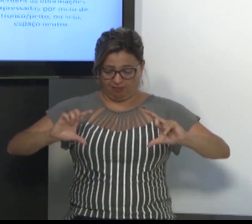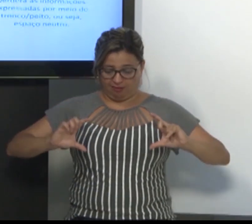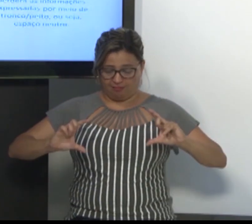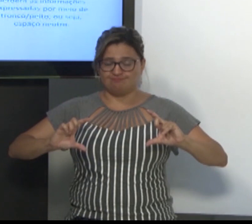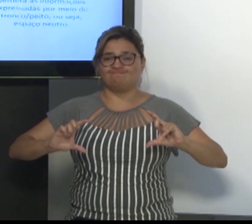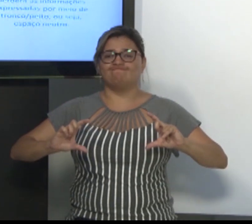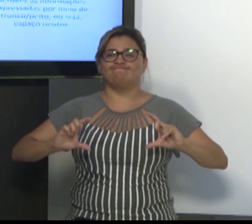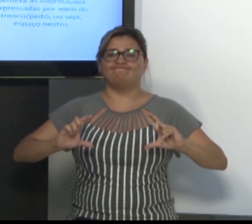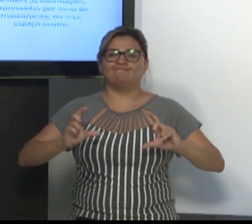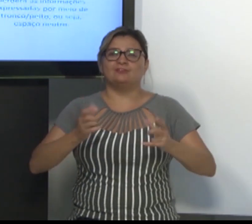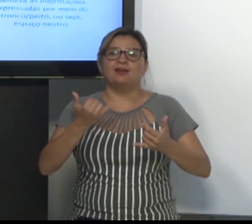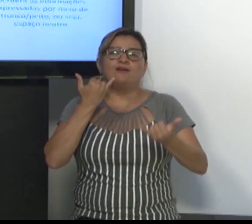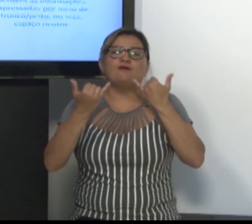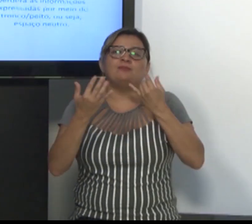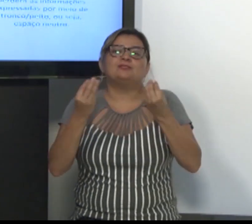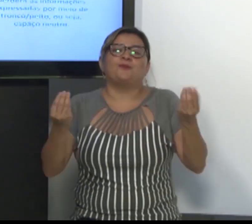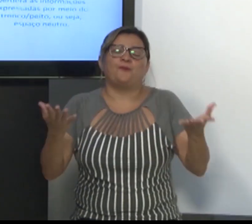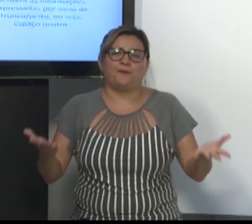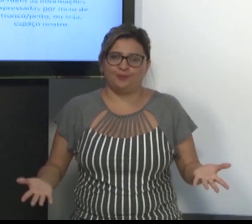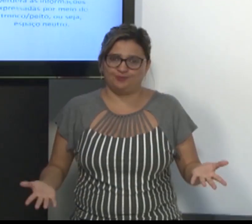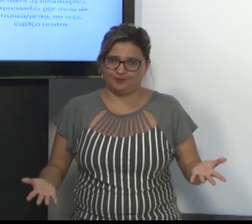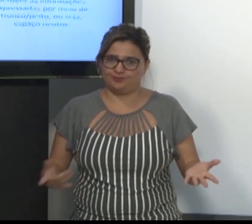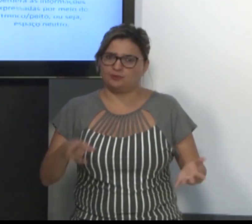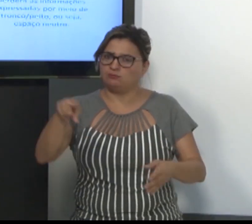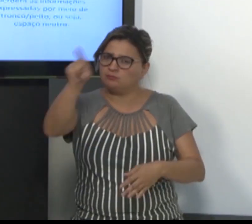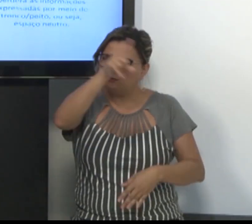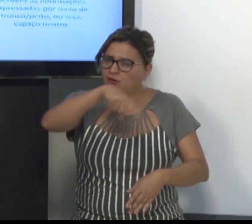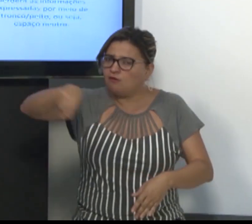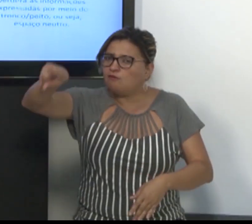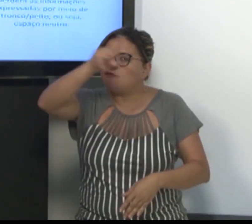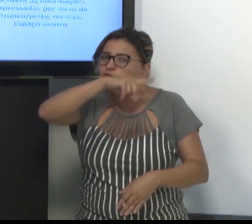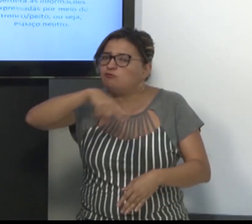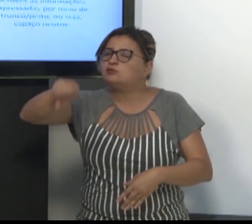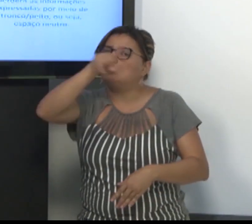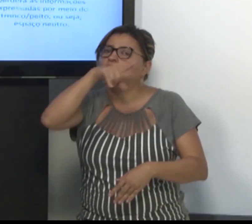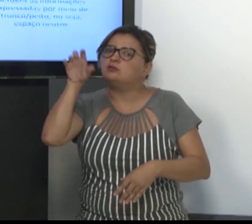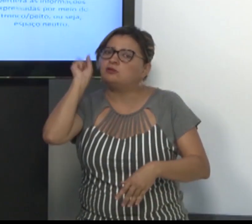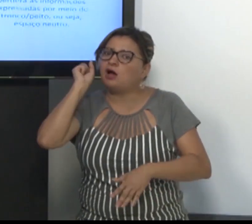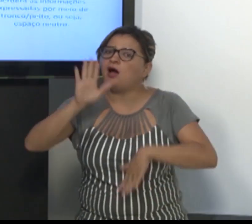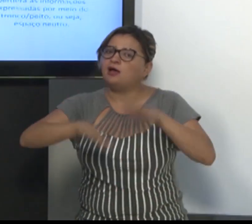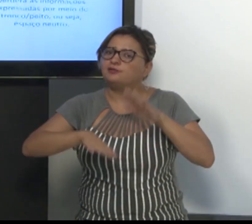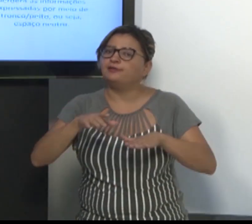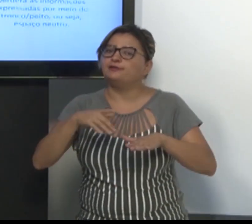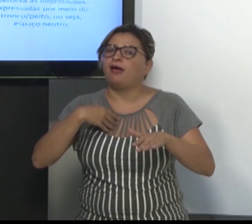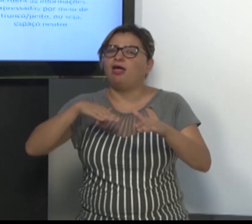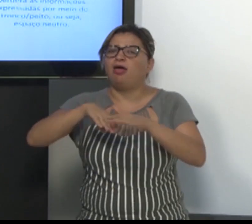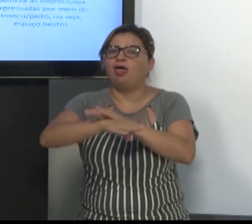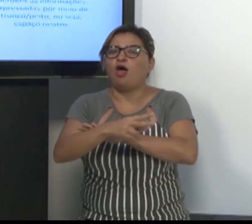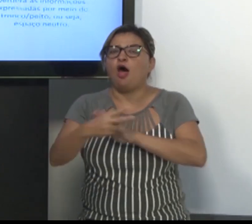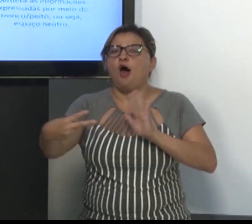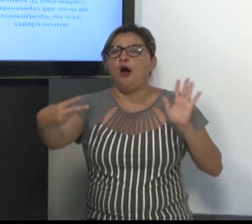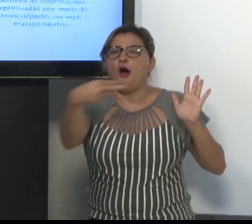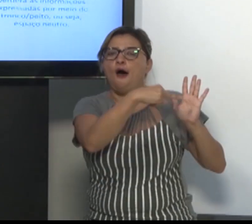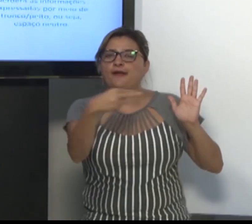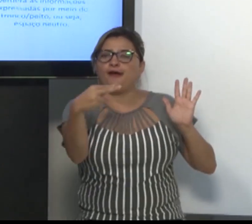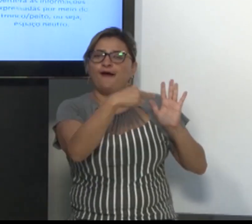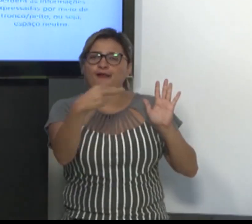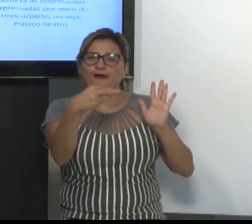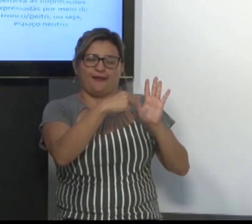entender este lugar, este local. O local é o lugar exato de sinalizar, mas a frente do rosto,